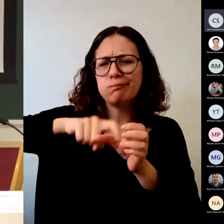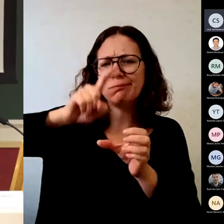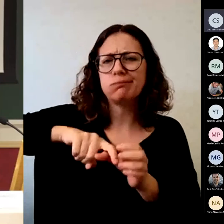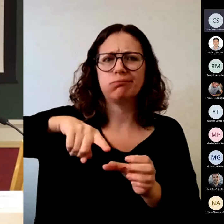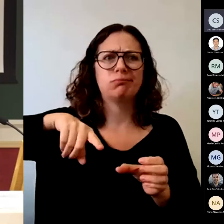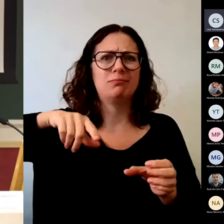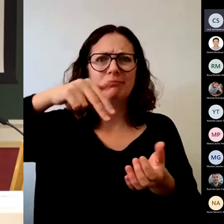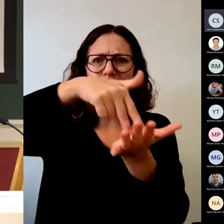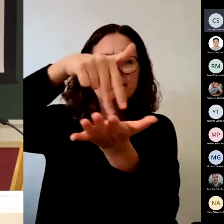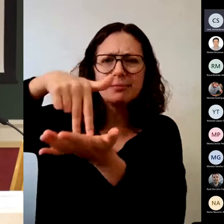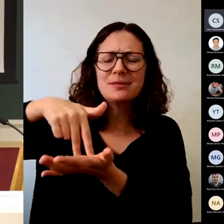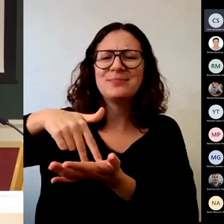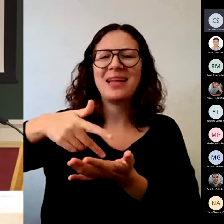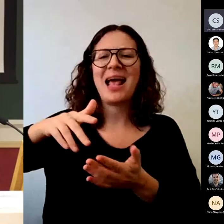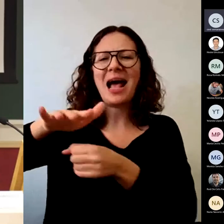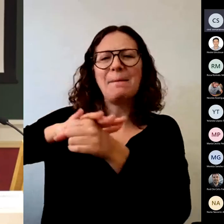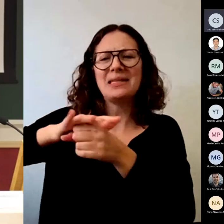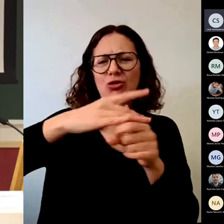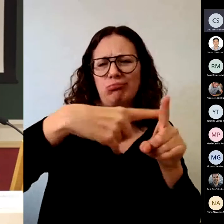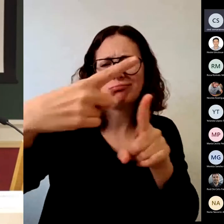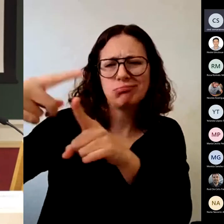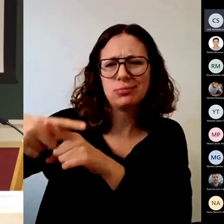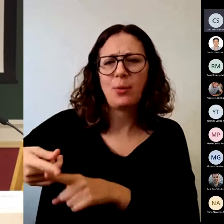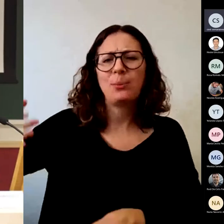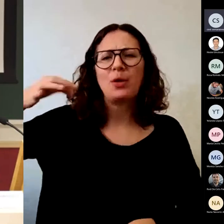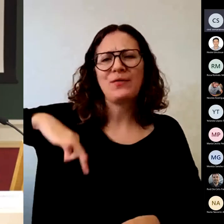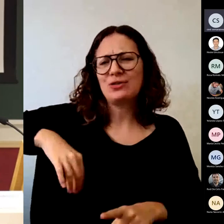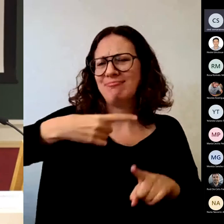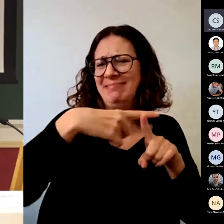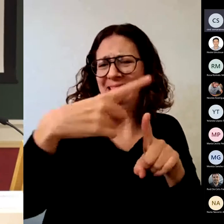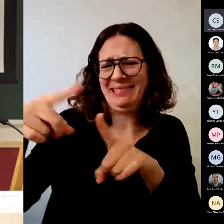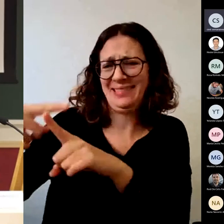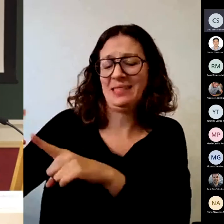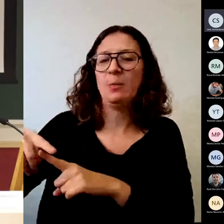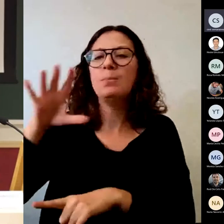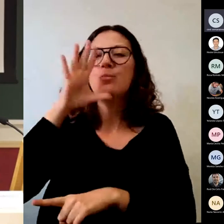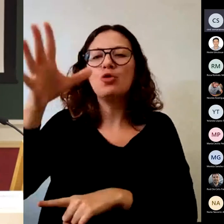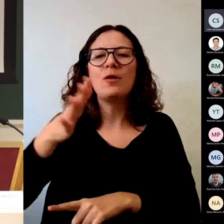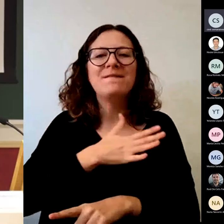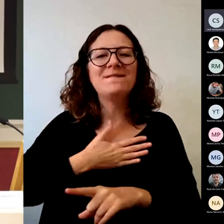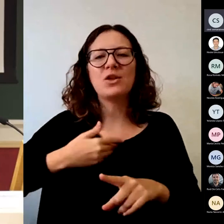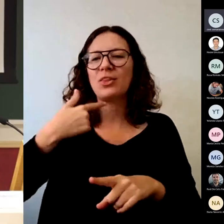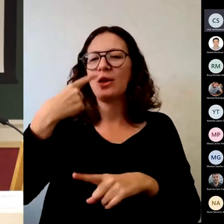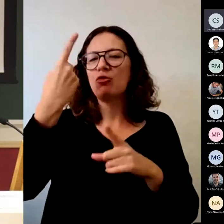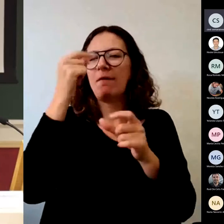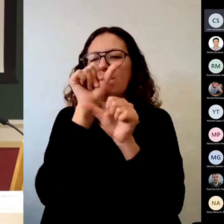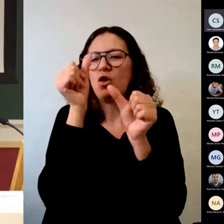profesiones. Por eso lo voy a reducir a algo muy sencillo para que todos lo entendamos.